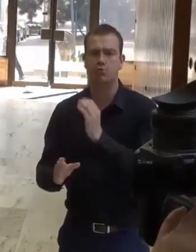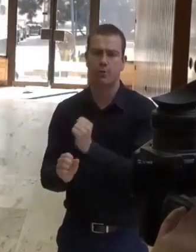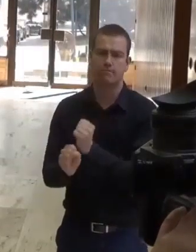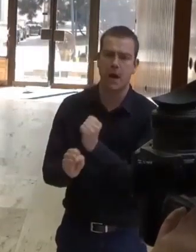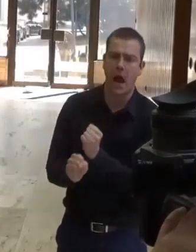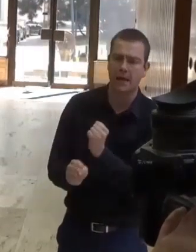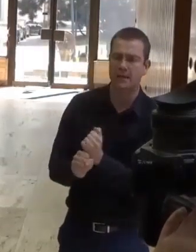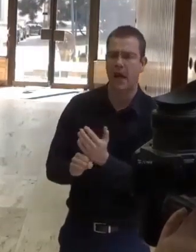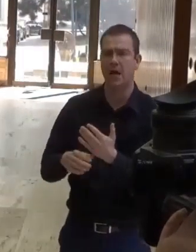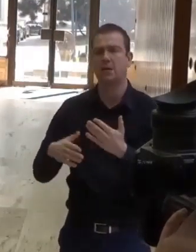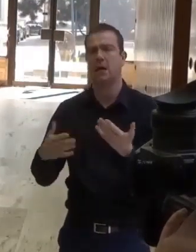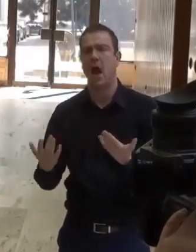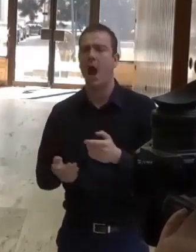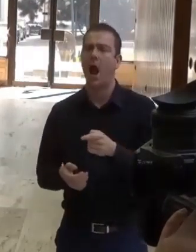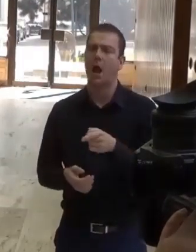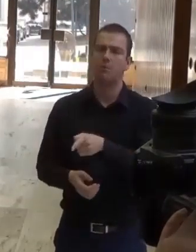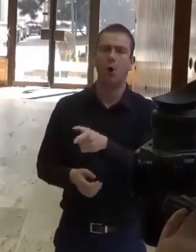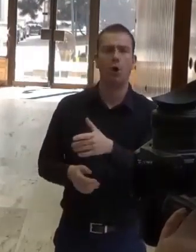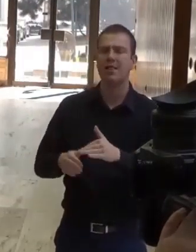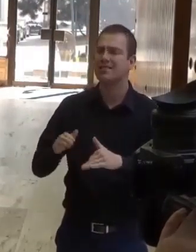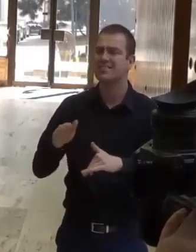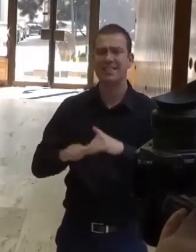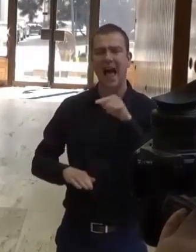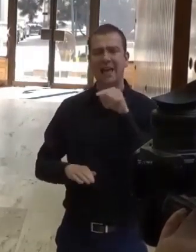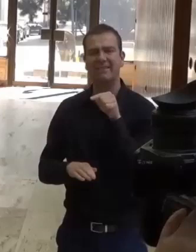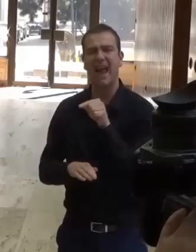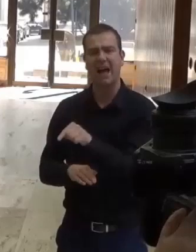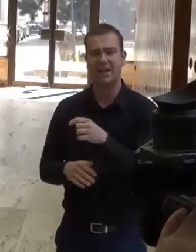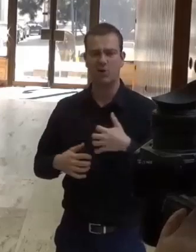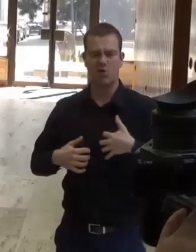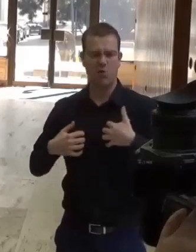postihnutí následkami koronavírusu.